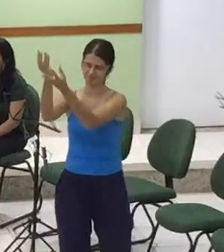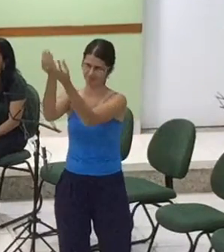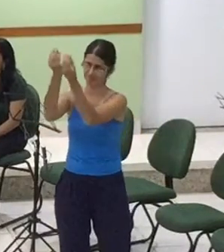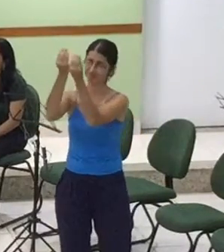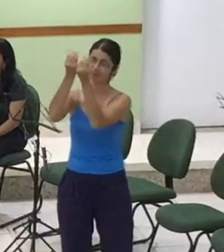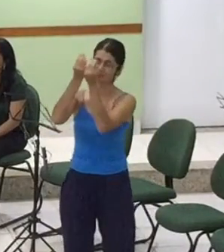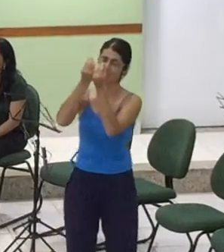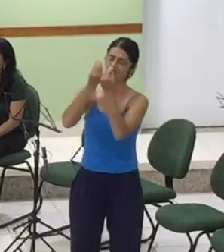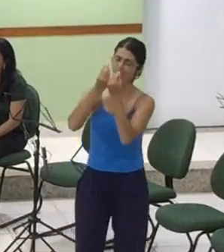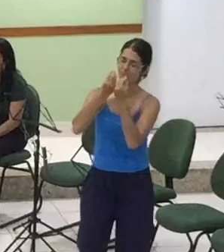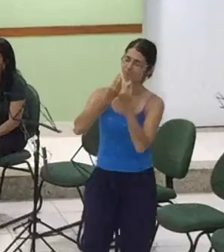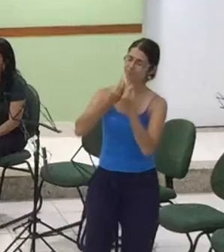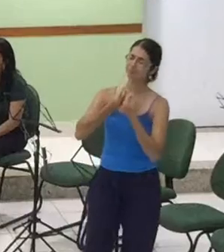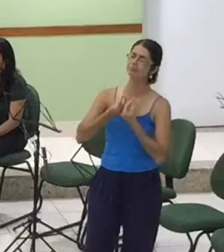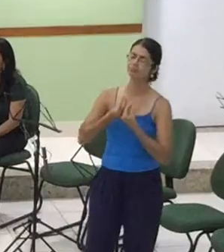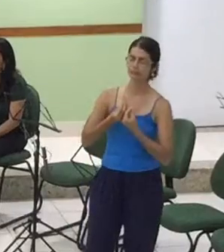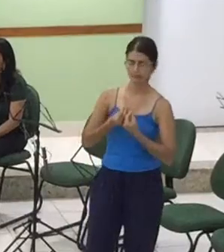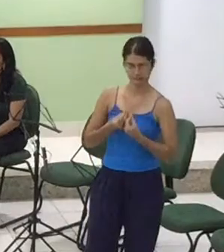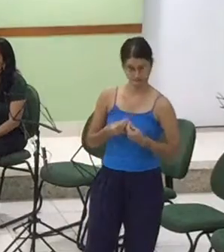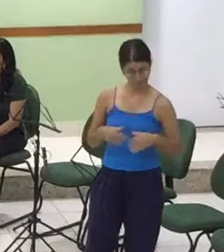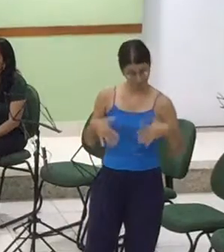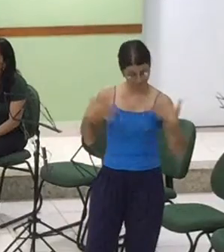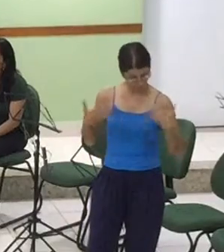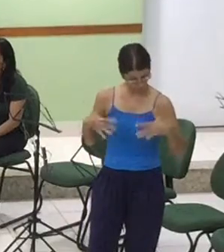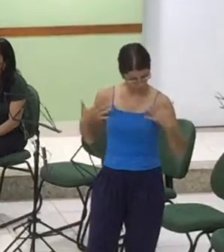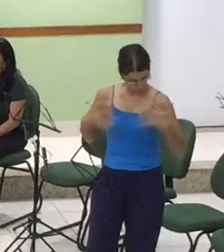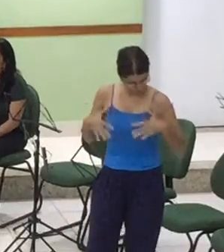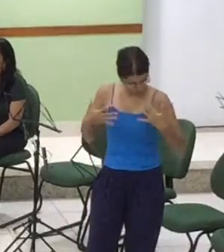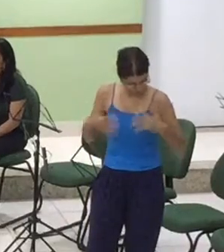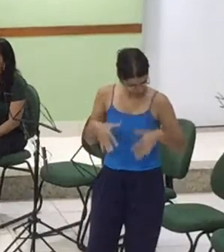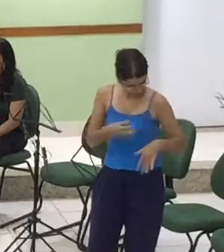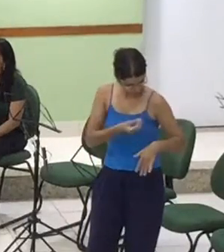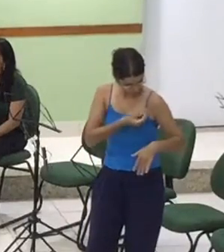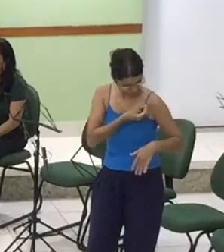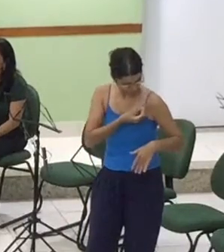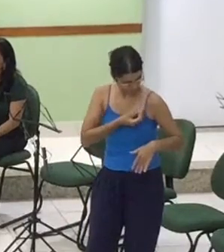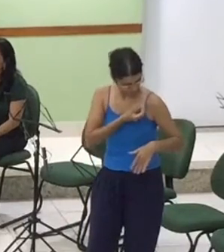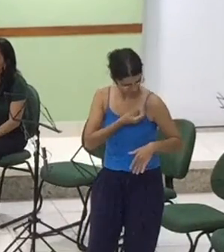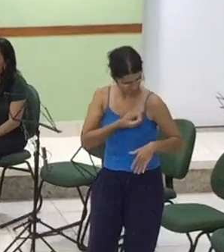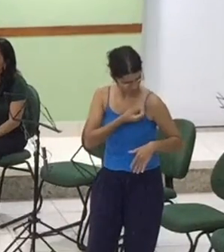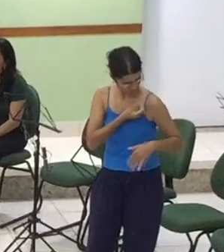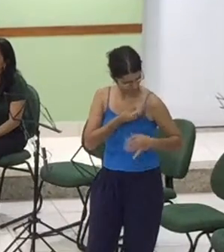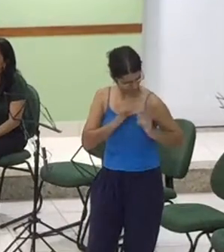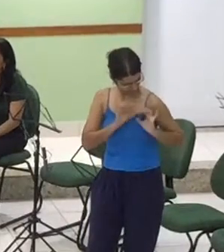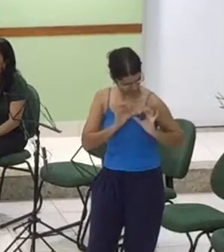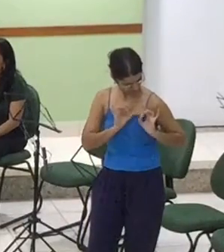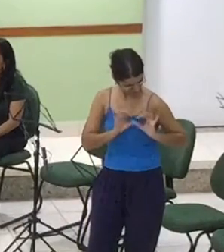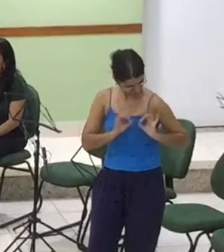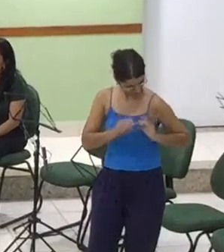Me entrega em amor Todo o tesouro seu